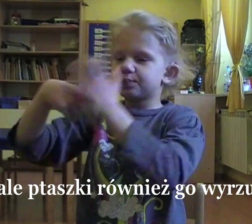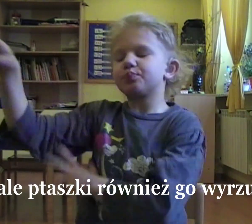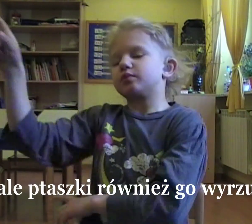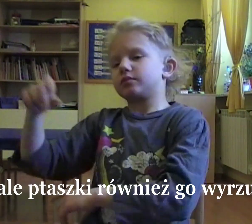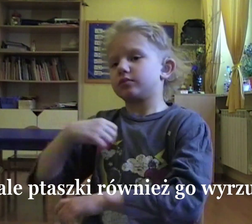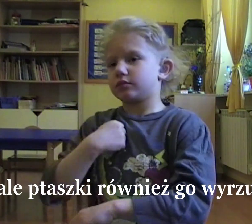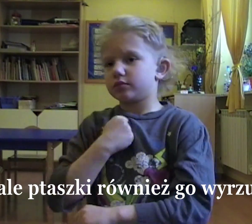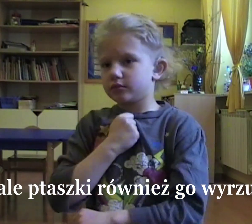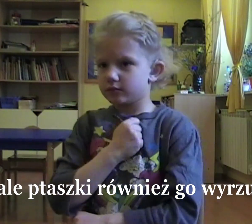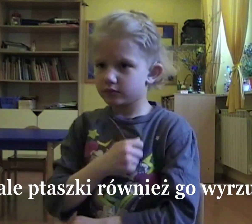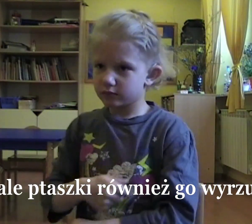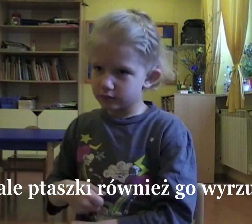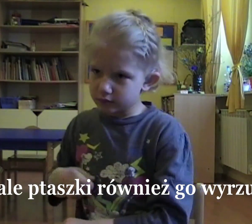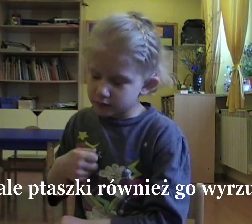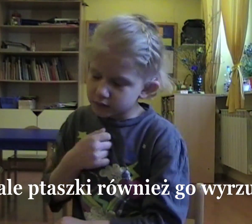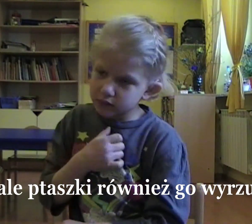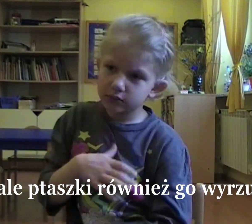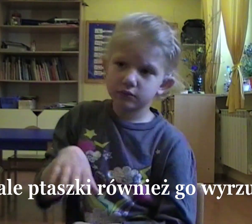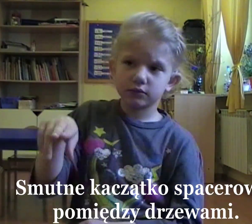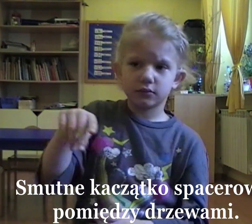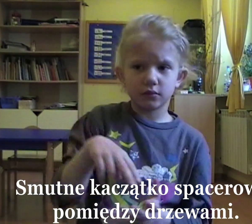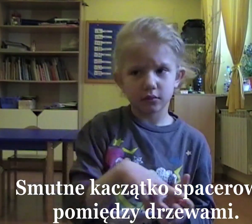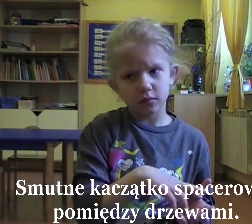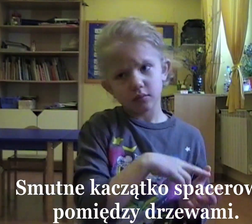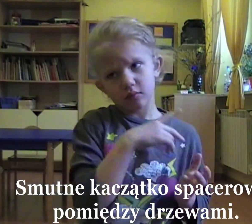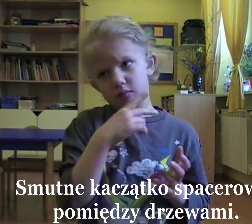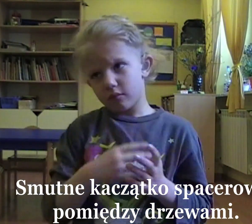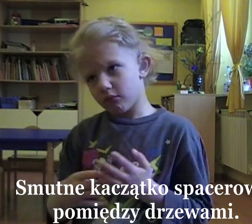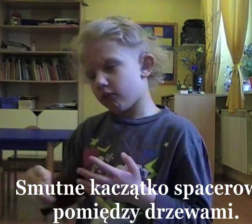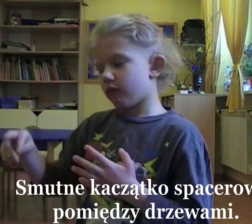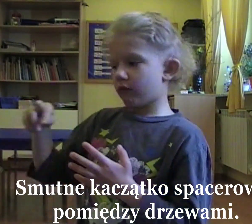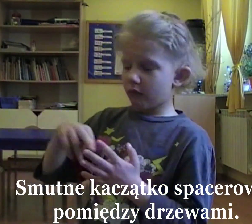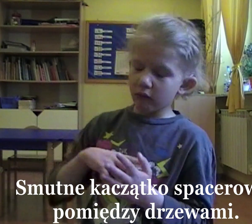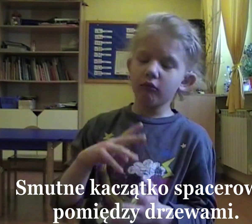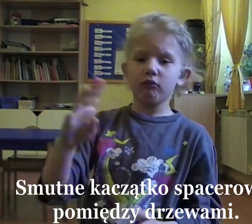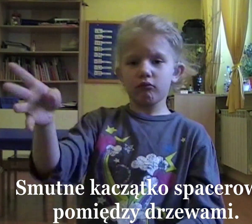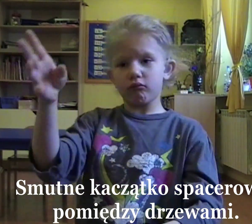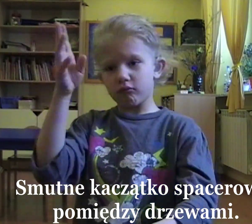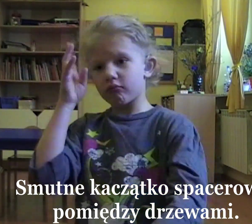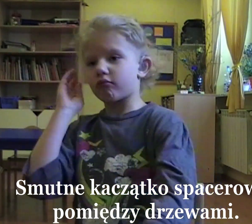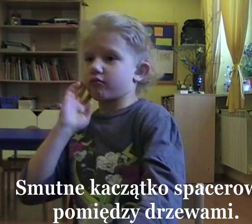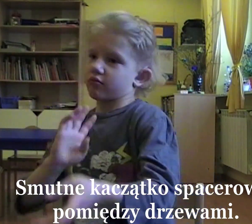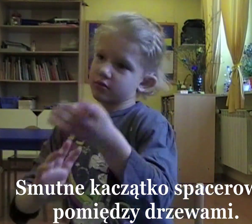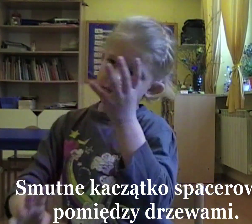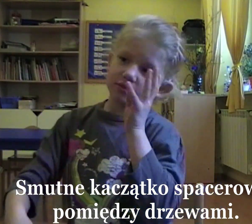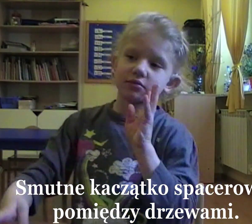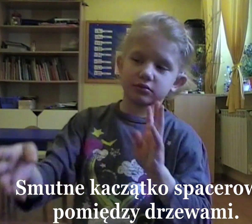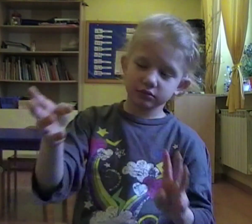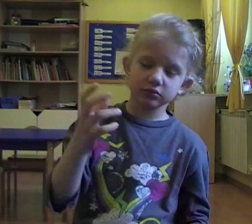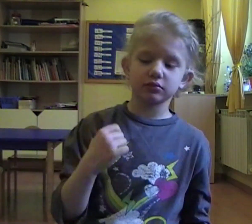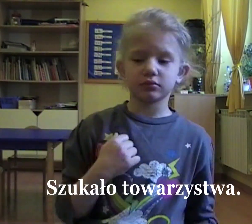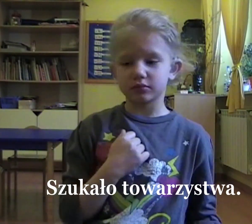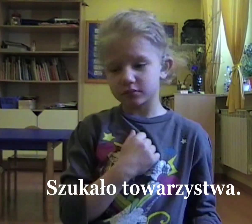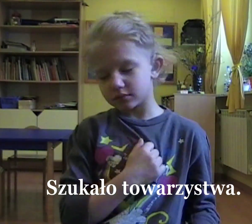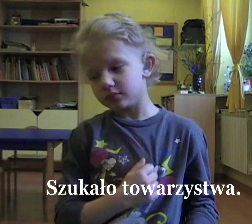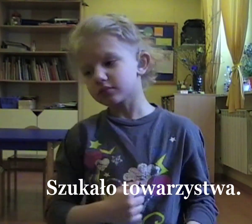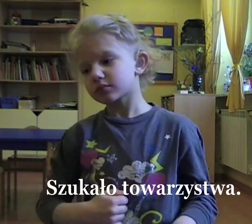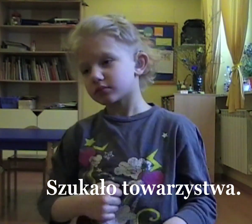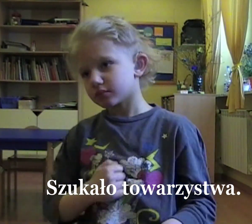się na drzewo, ale ptaszki również go wyrzuciły. Smutne kaczątko paserowało